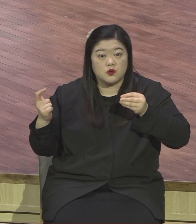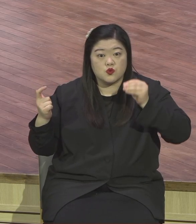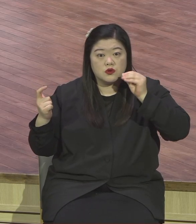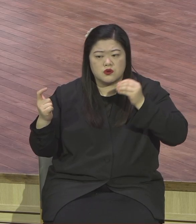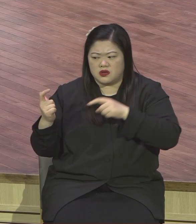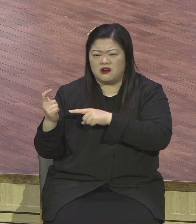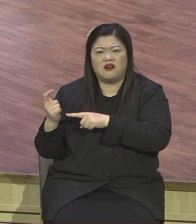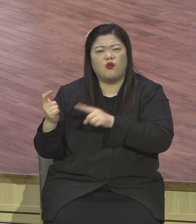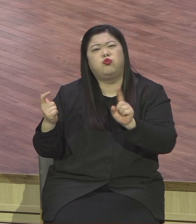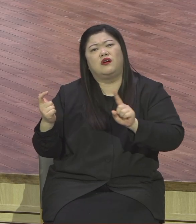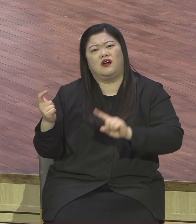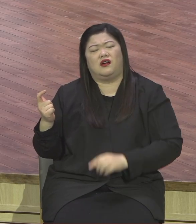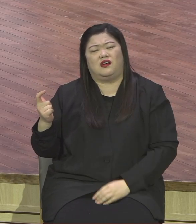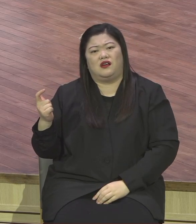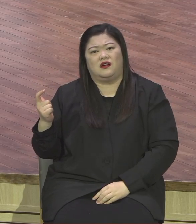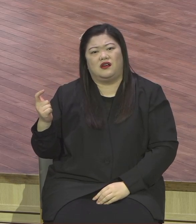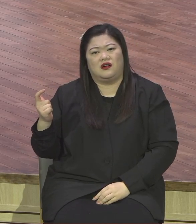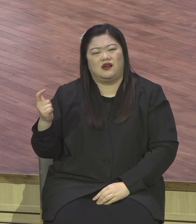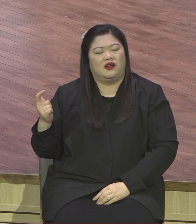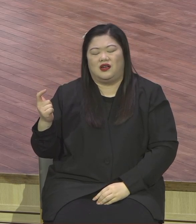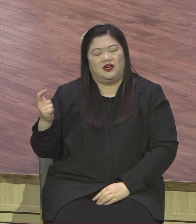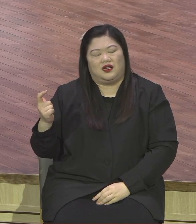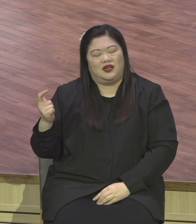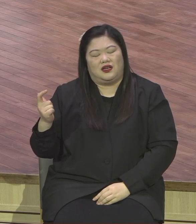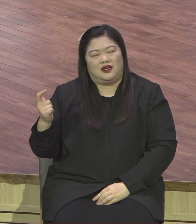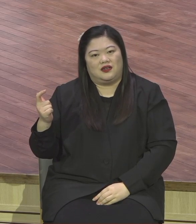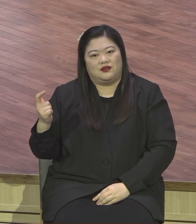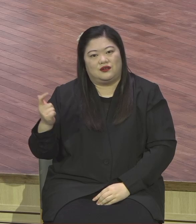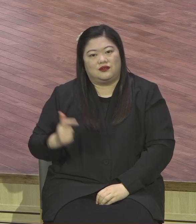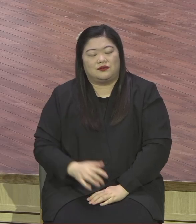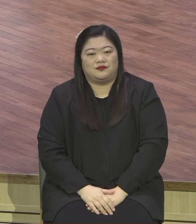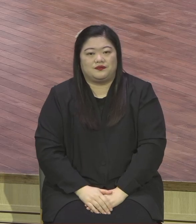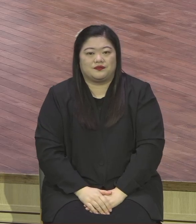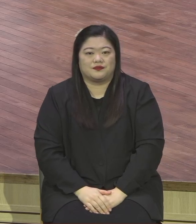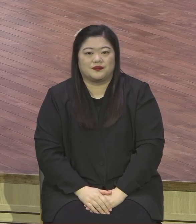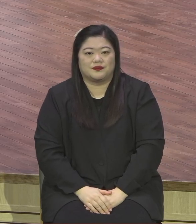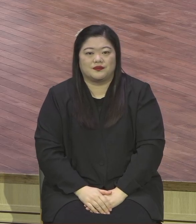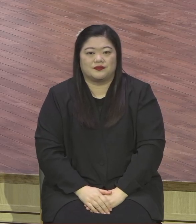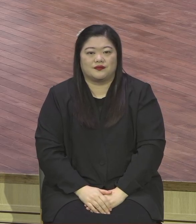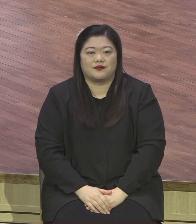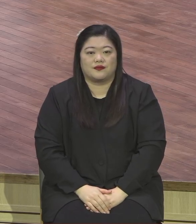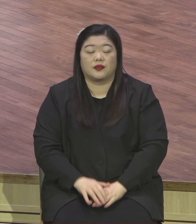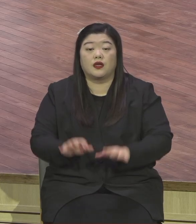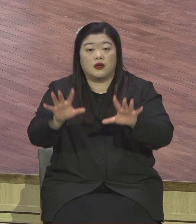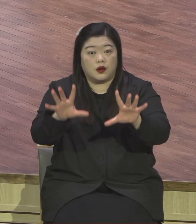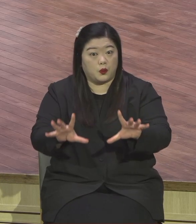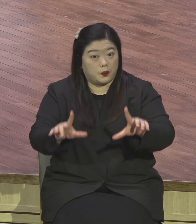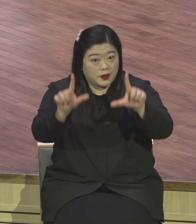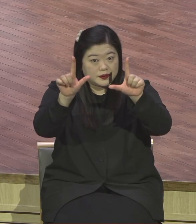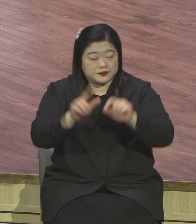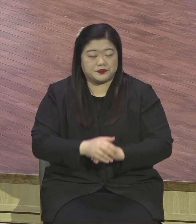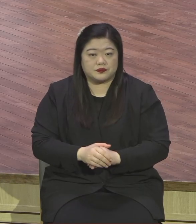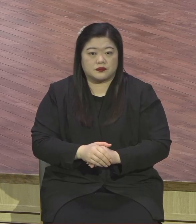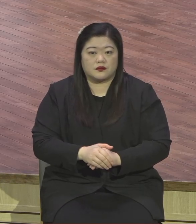2021년 우리가 가보지 못한 길 코로나19로 인해서 더더욱 불확실한